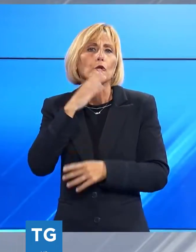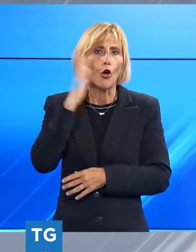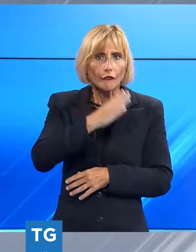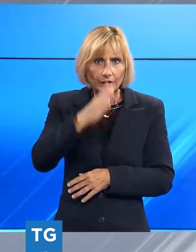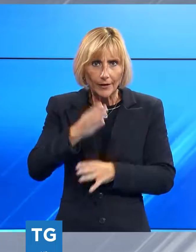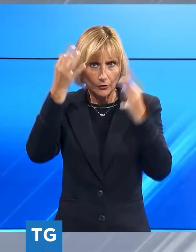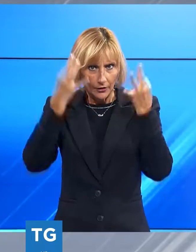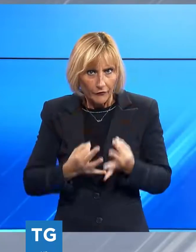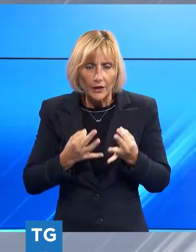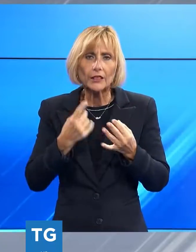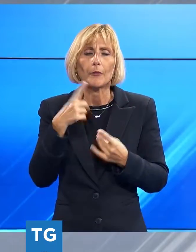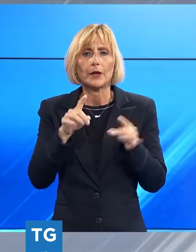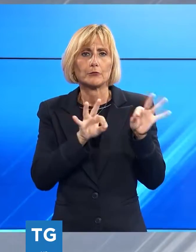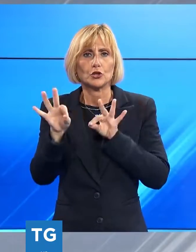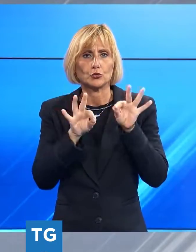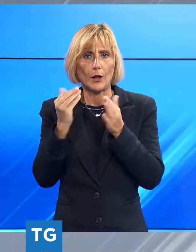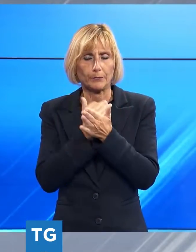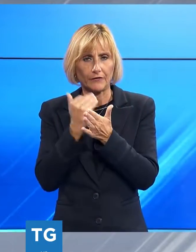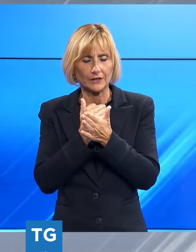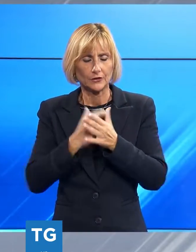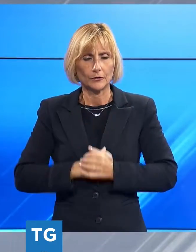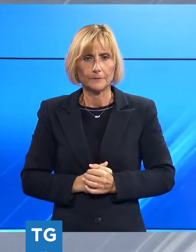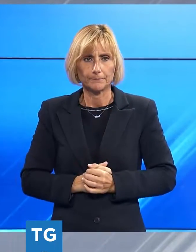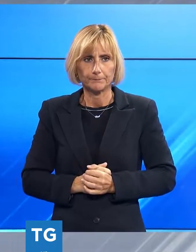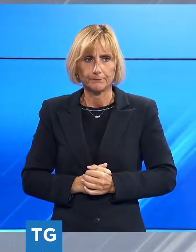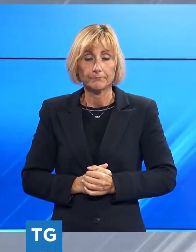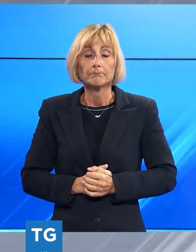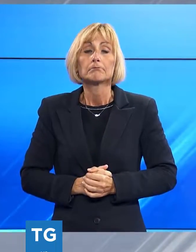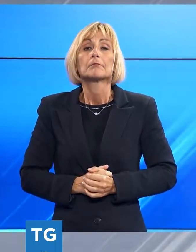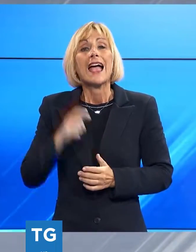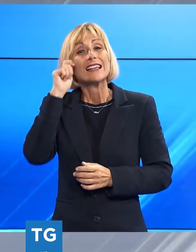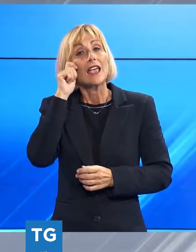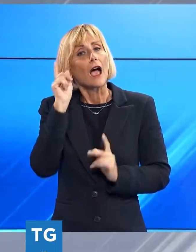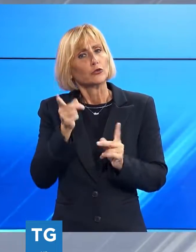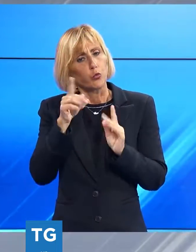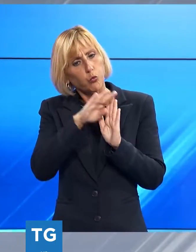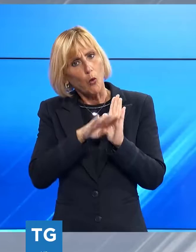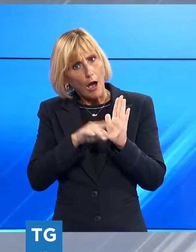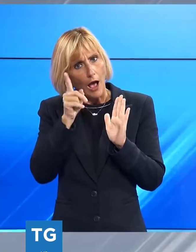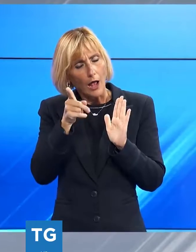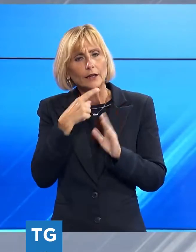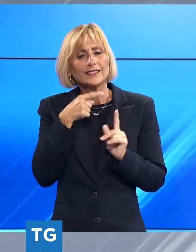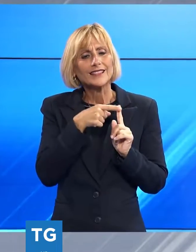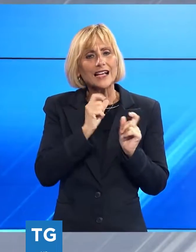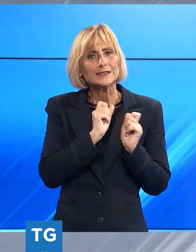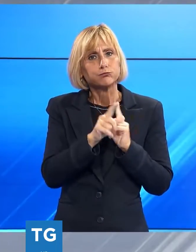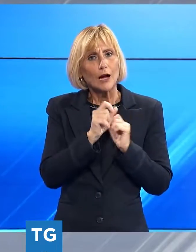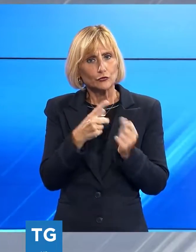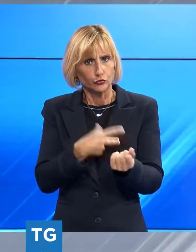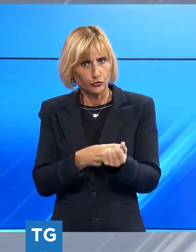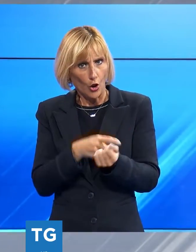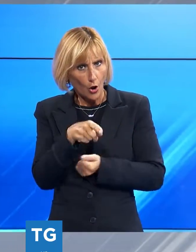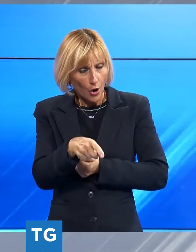definitivo ad una misura di prevenzione. I reati che sono contestati al soggetto in questione vanno dallo spaccio di sostanze